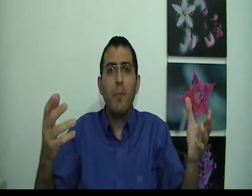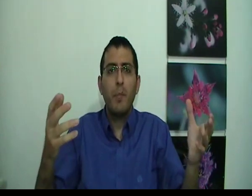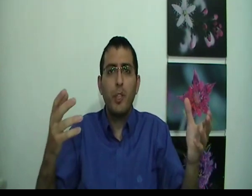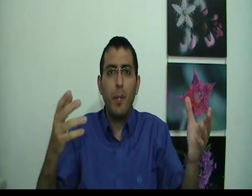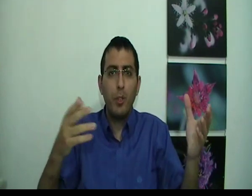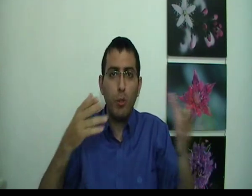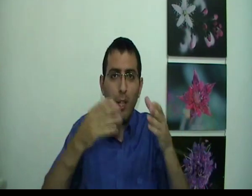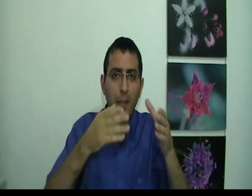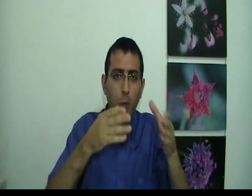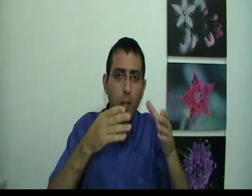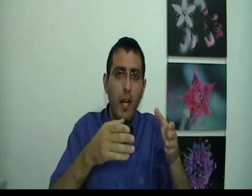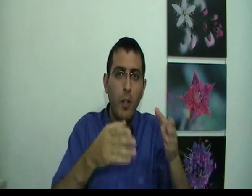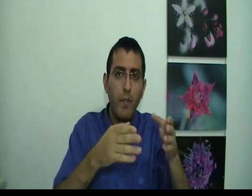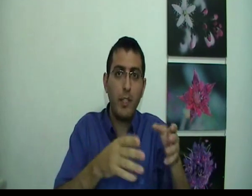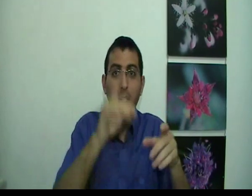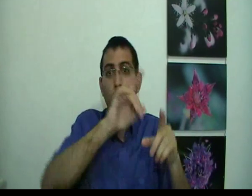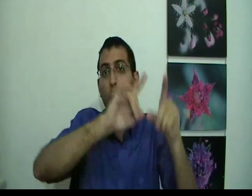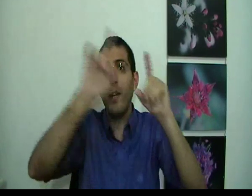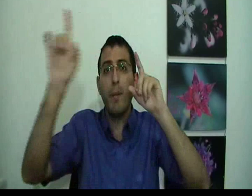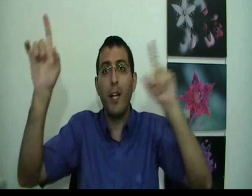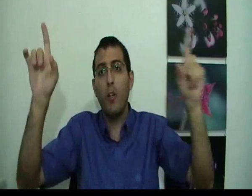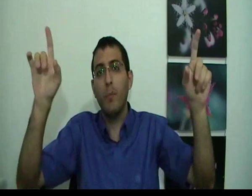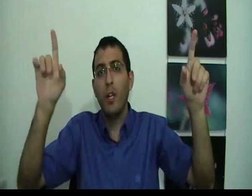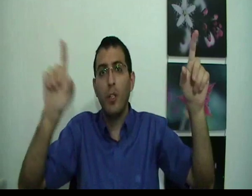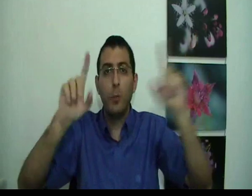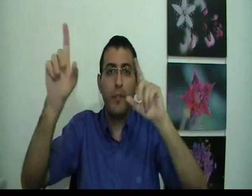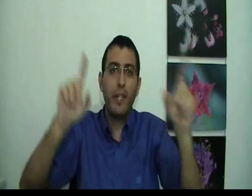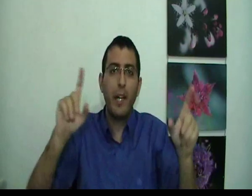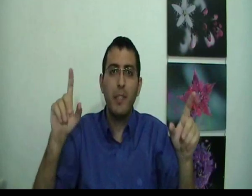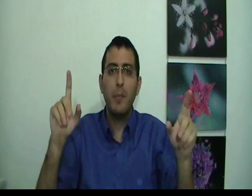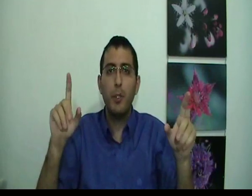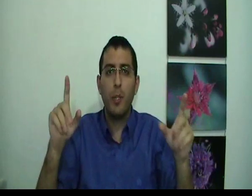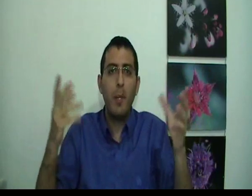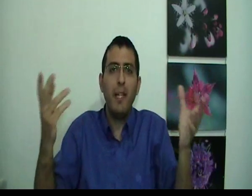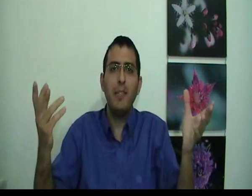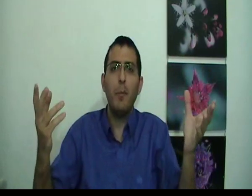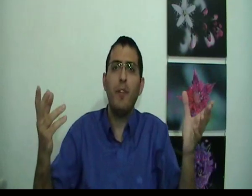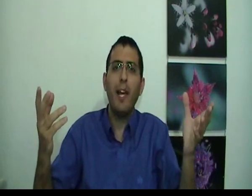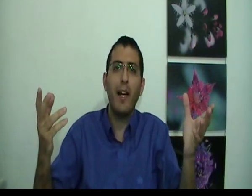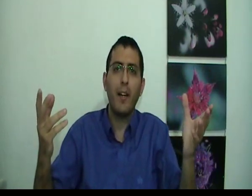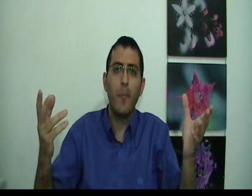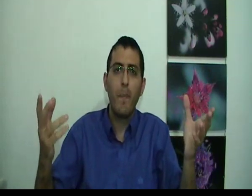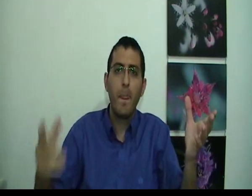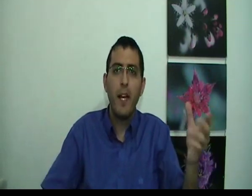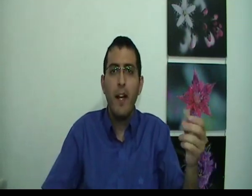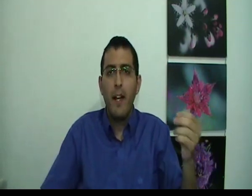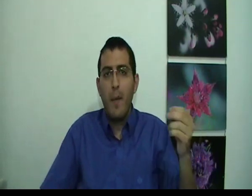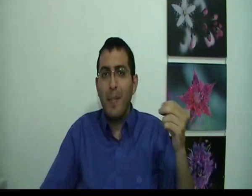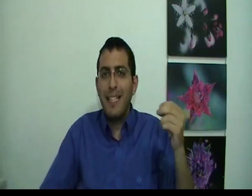כשאותו אדם חולם חלום ועכשיו אנחנו רואים בחלום שהוא מתווכח עם איזה מישהו עם מי בעצם הוא מתווכח מצד